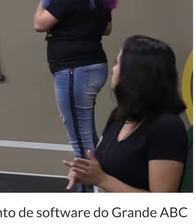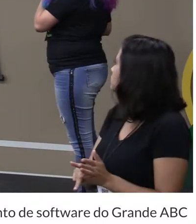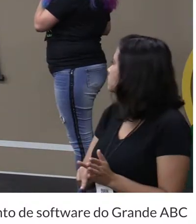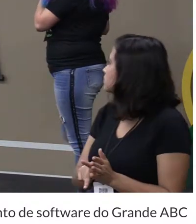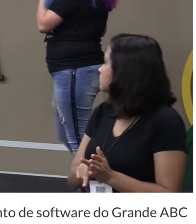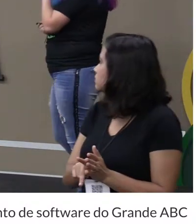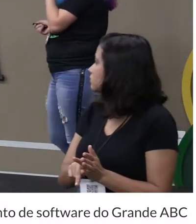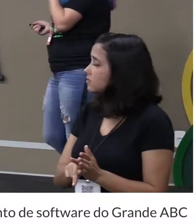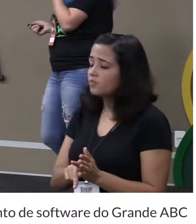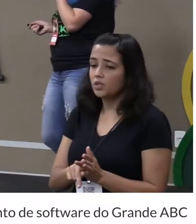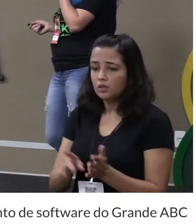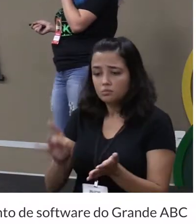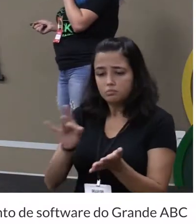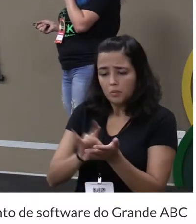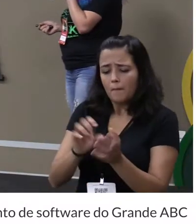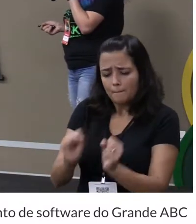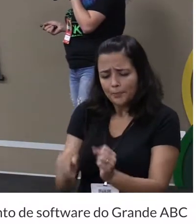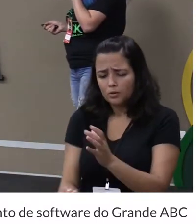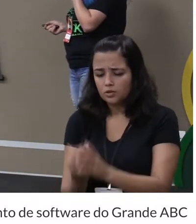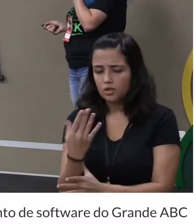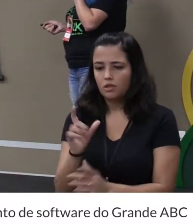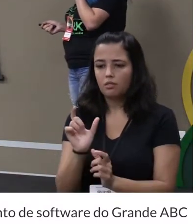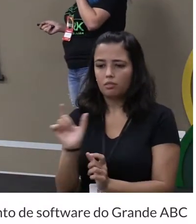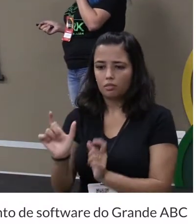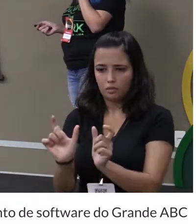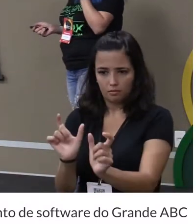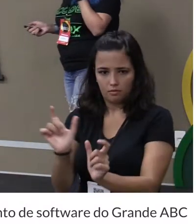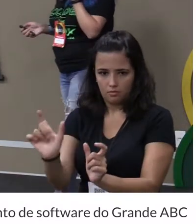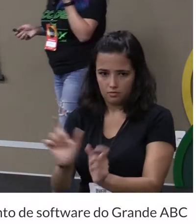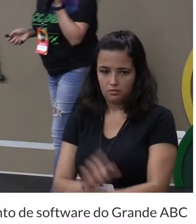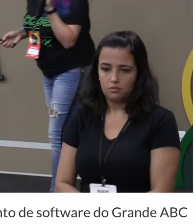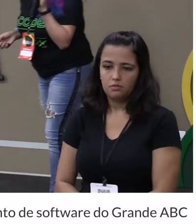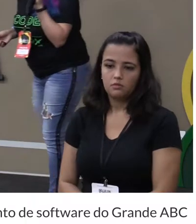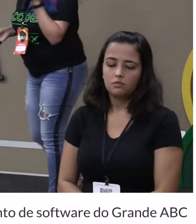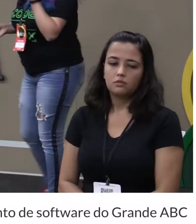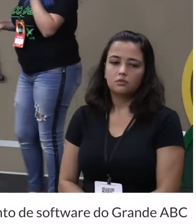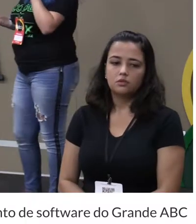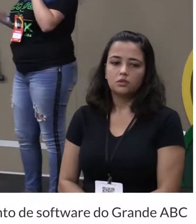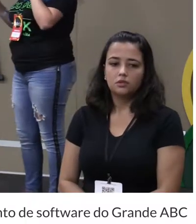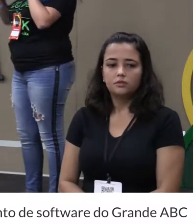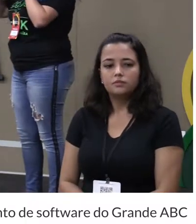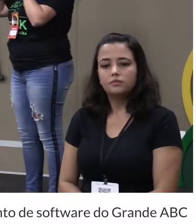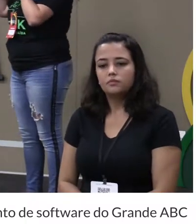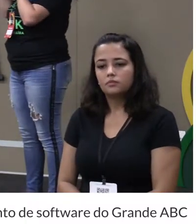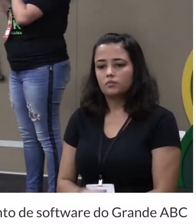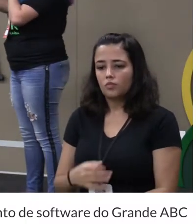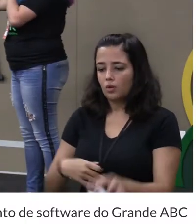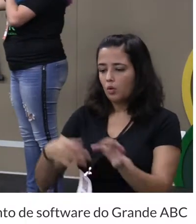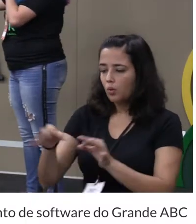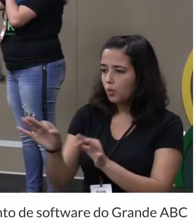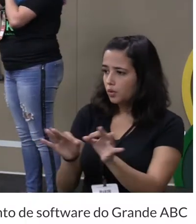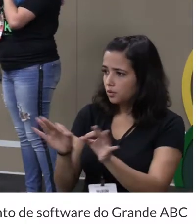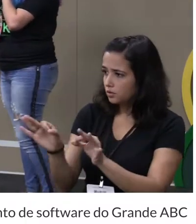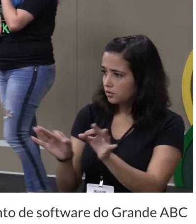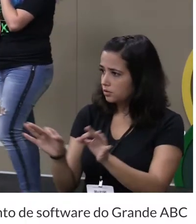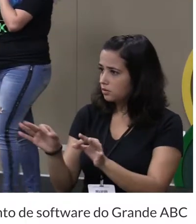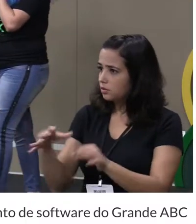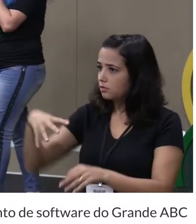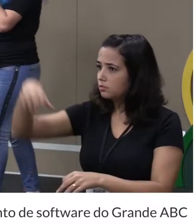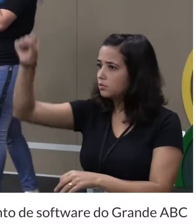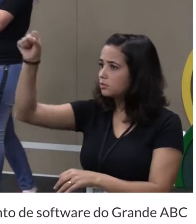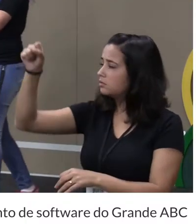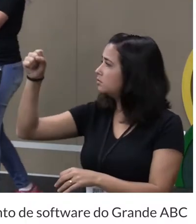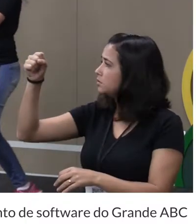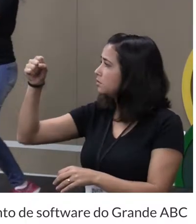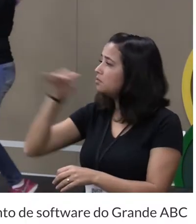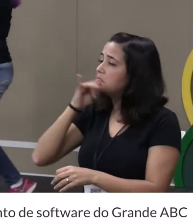ao fato de eu poder criar a minha tag. Beleza? Só uma coisinha para a organização, porque apagou a luz ali do